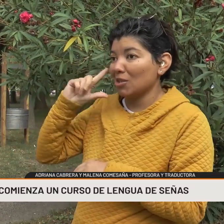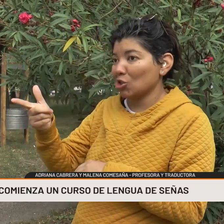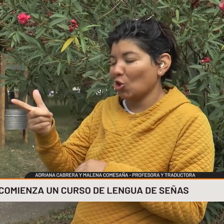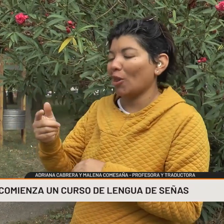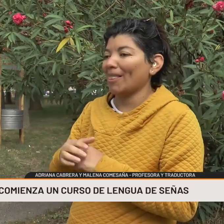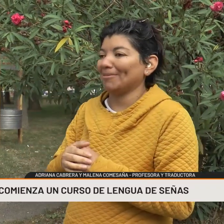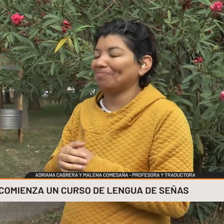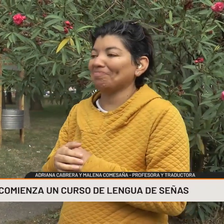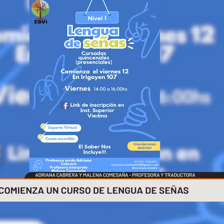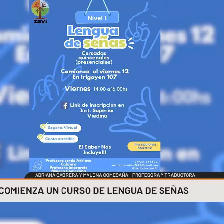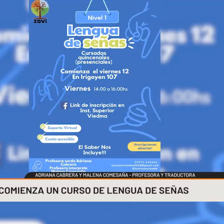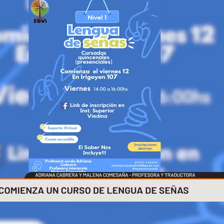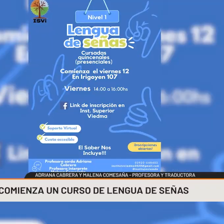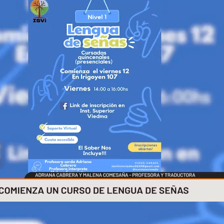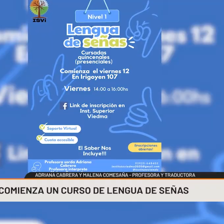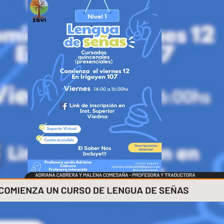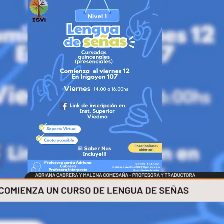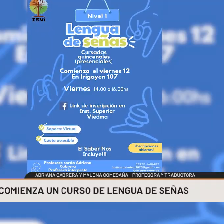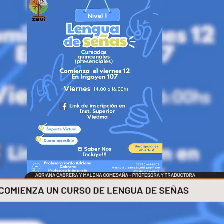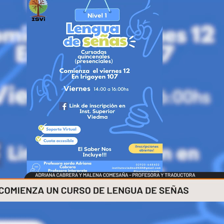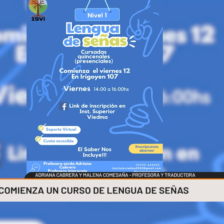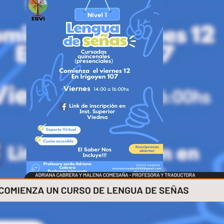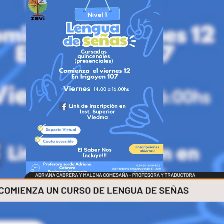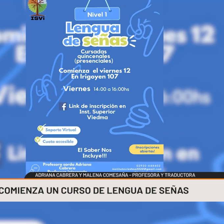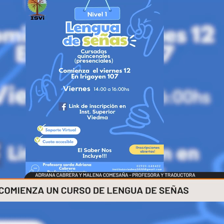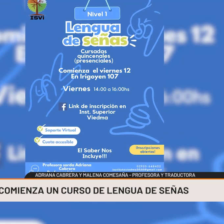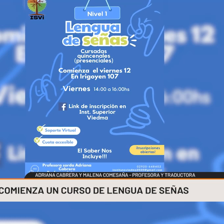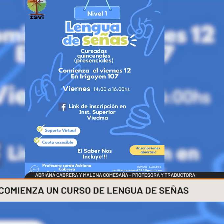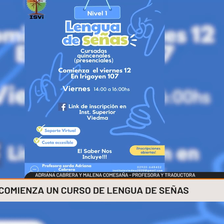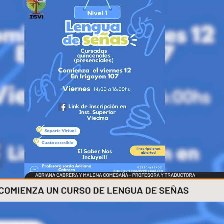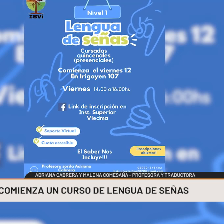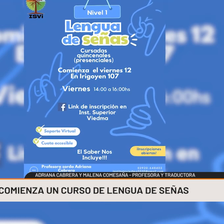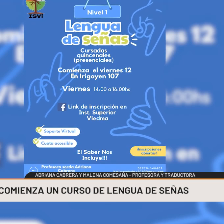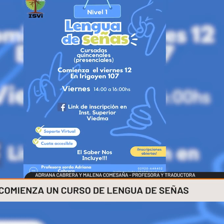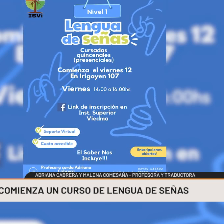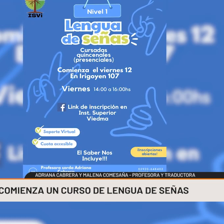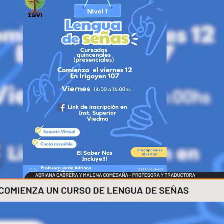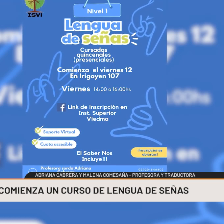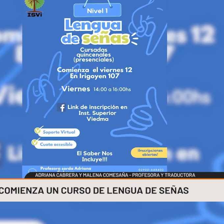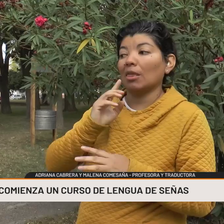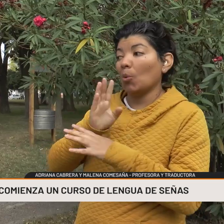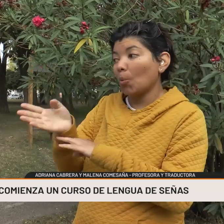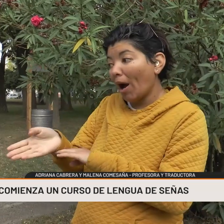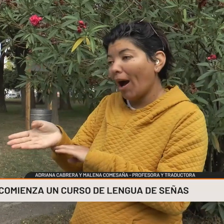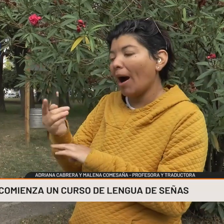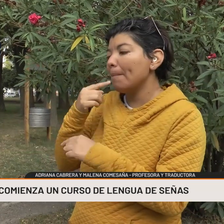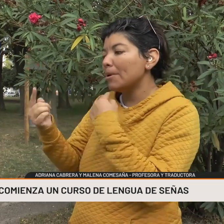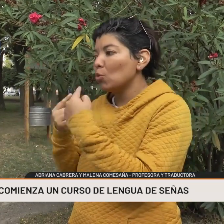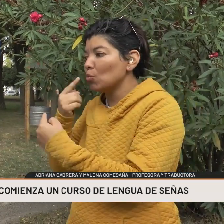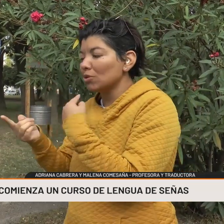comunicación con la comunidad sorda. Van a ser cursadas quincenales, va empezar esta semana, la siguiente no y la que viene sí.